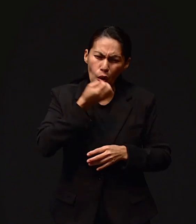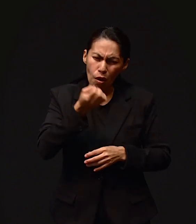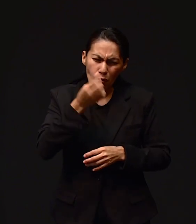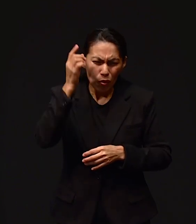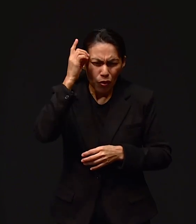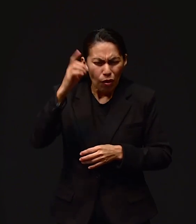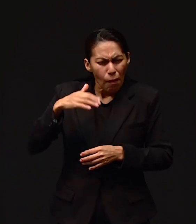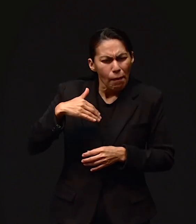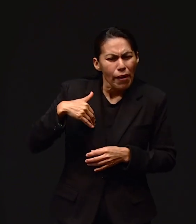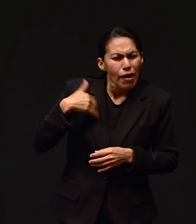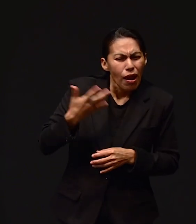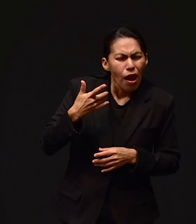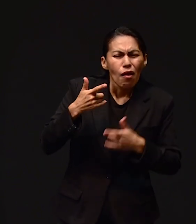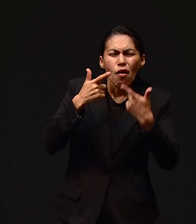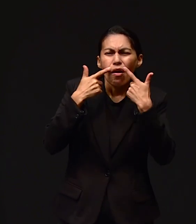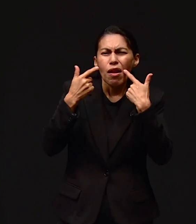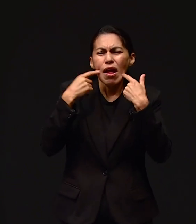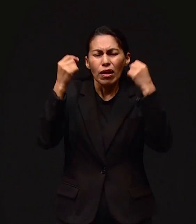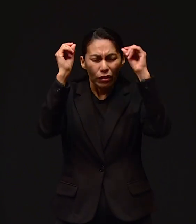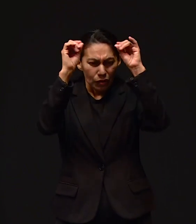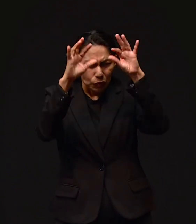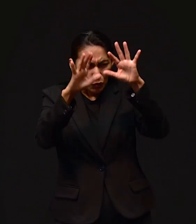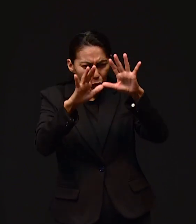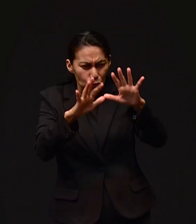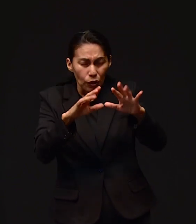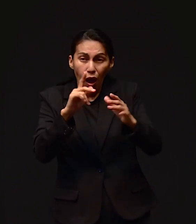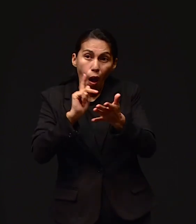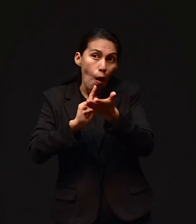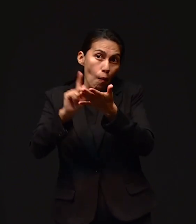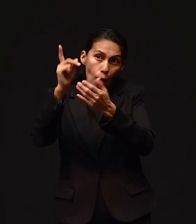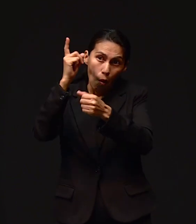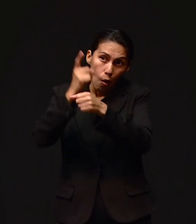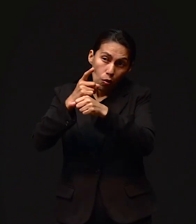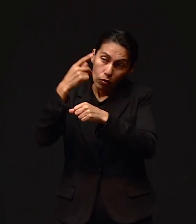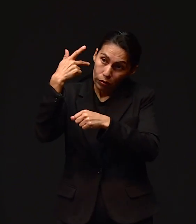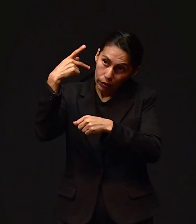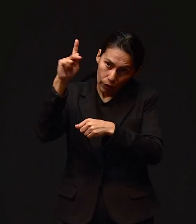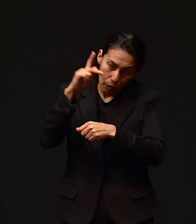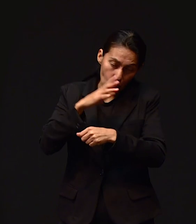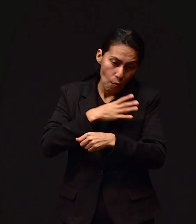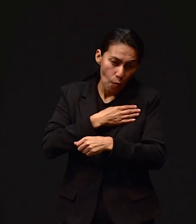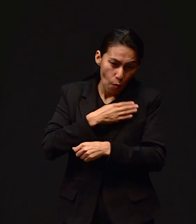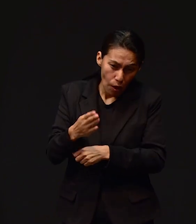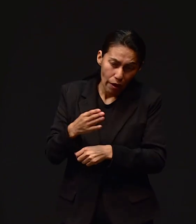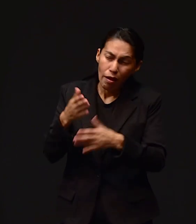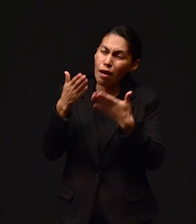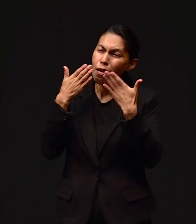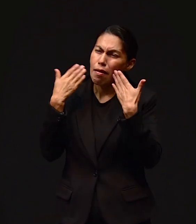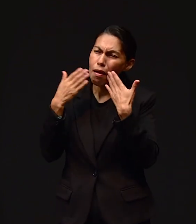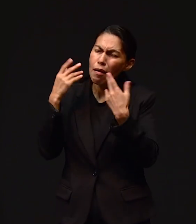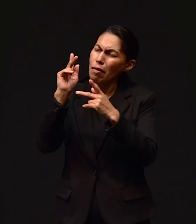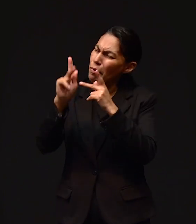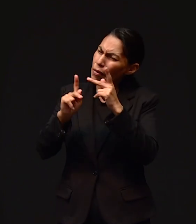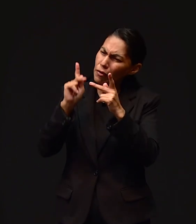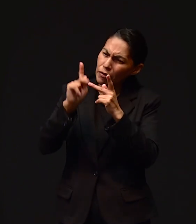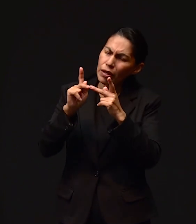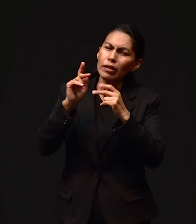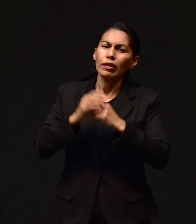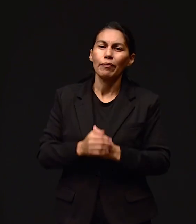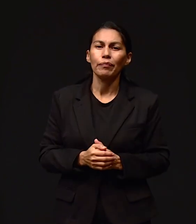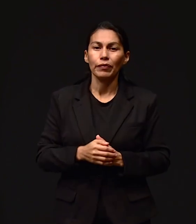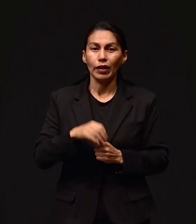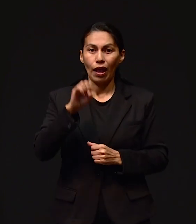Obre un milagro Y manifieste su gracia Conforme a su buena voluntad Agradable y perfecta